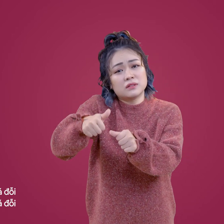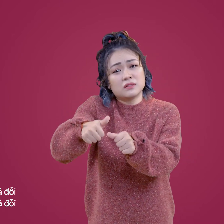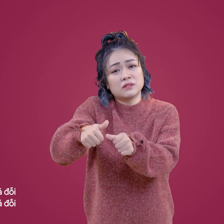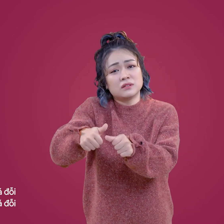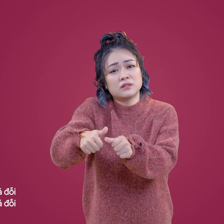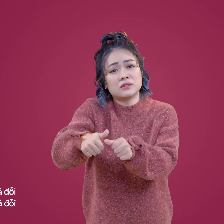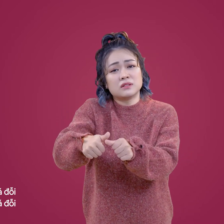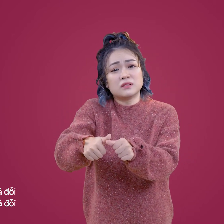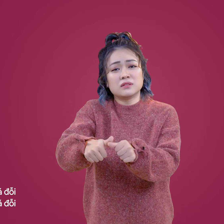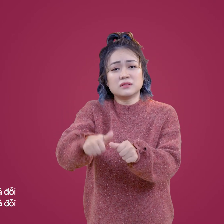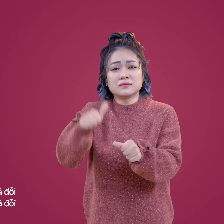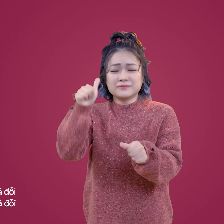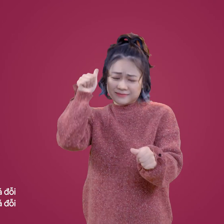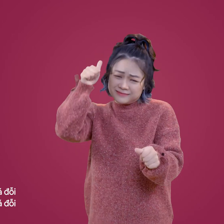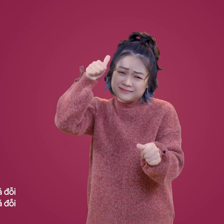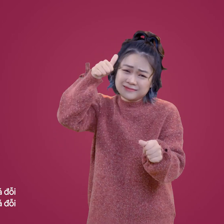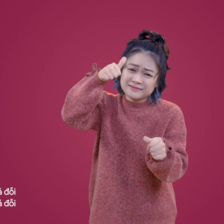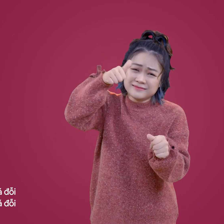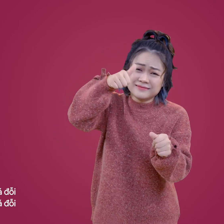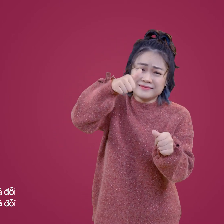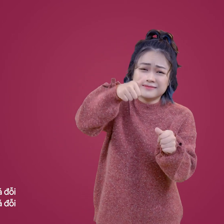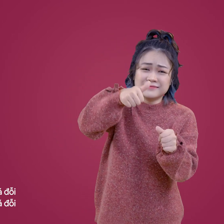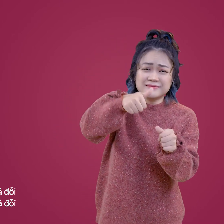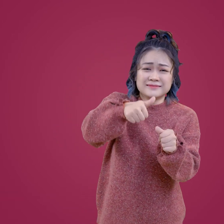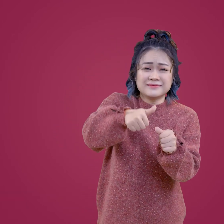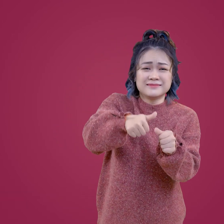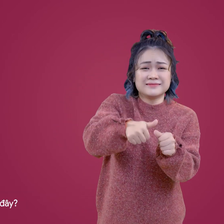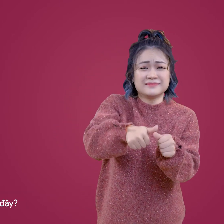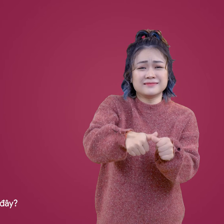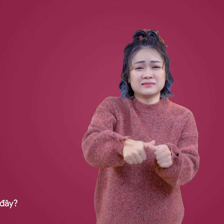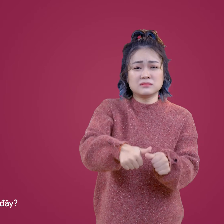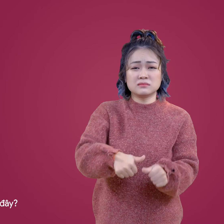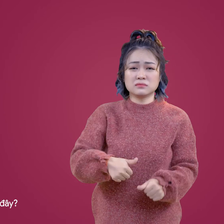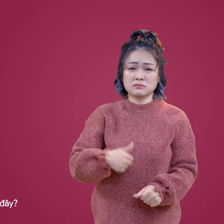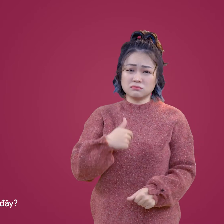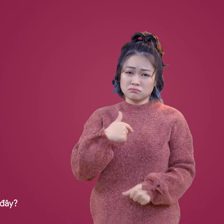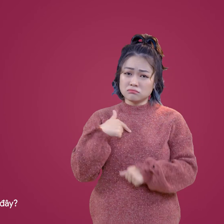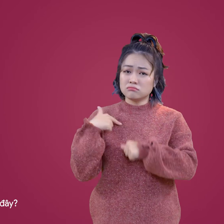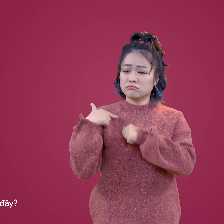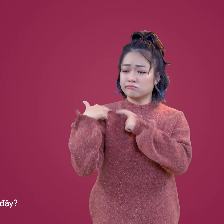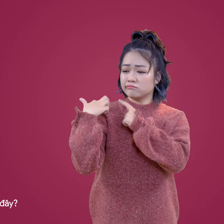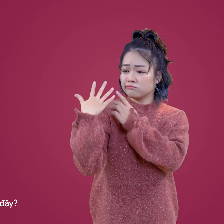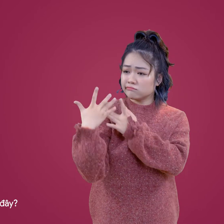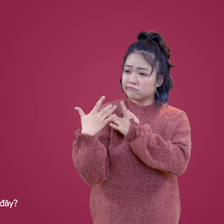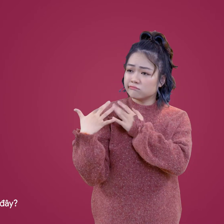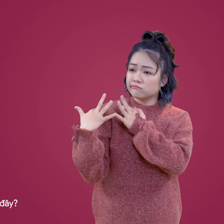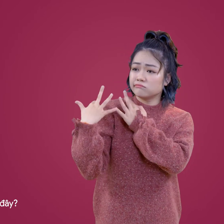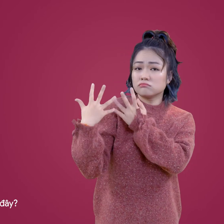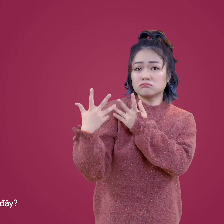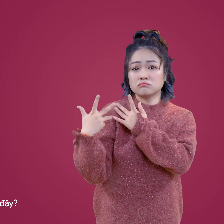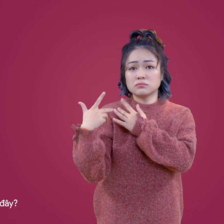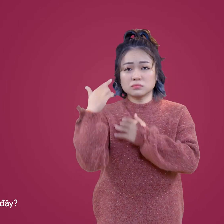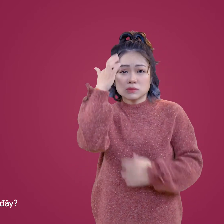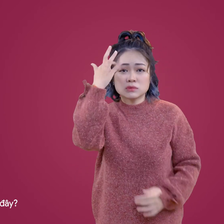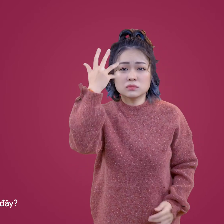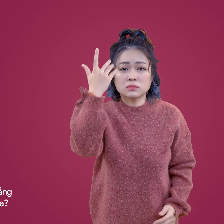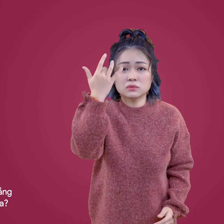보고싶은 보고싶은 보고싶은 보고싶은 얼마나 기다려라